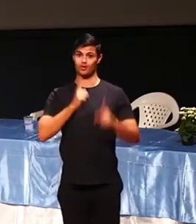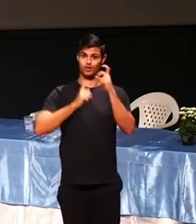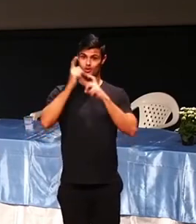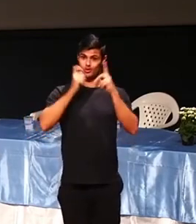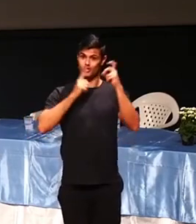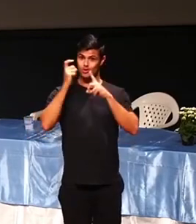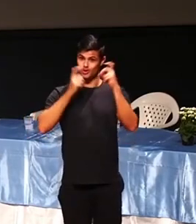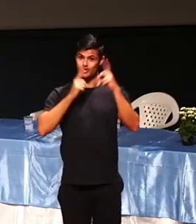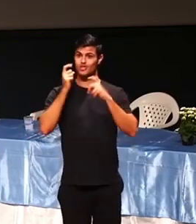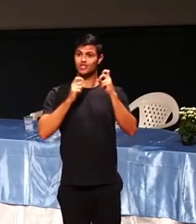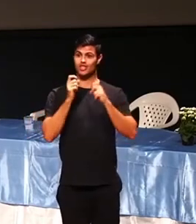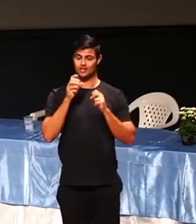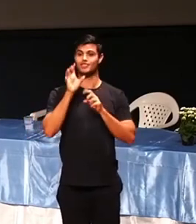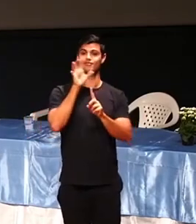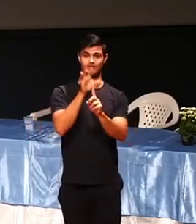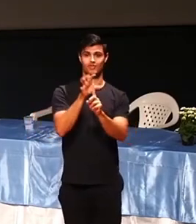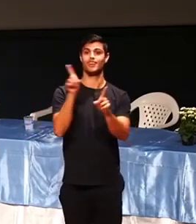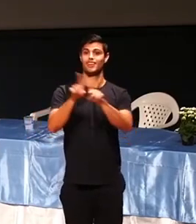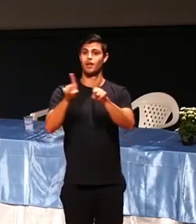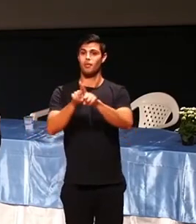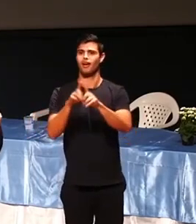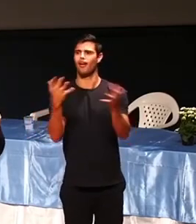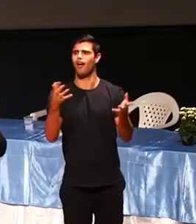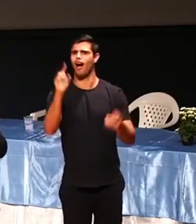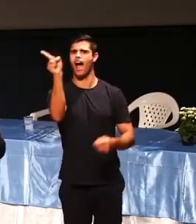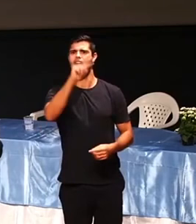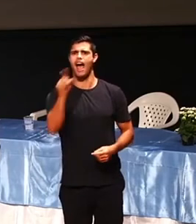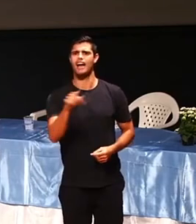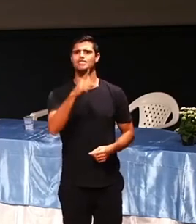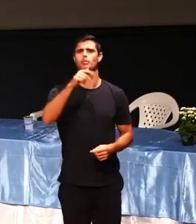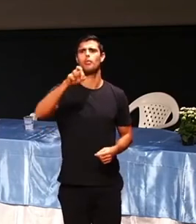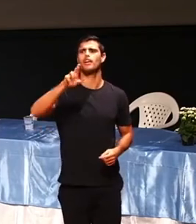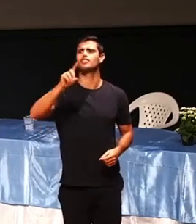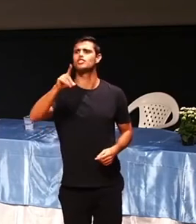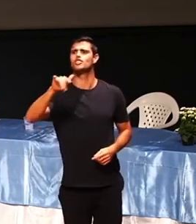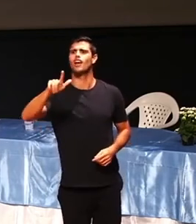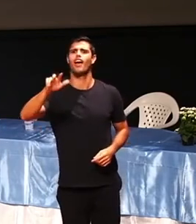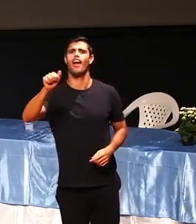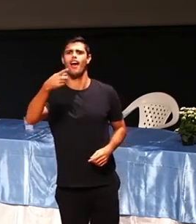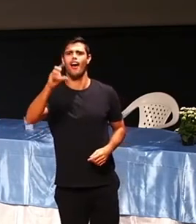S do perdigão? O perdigão não tem S. O S é da sadia.